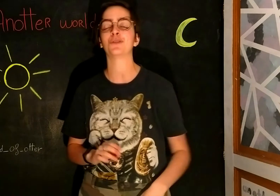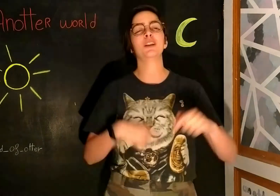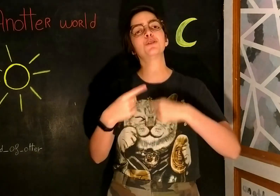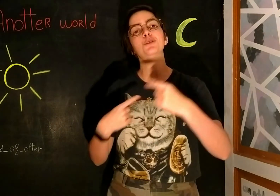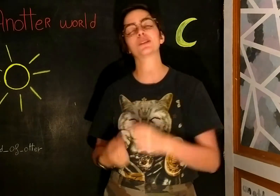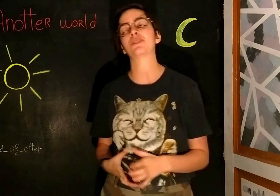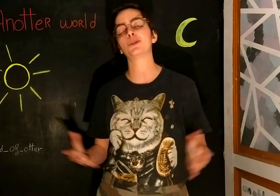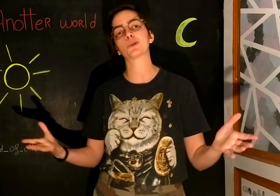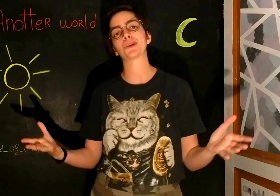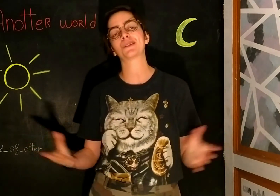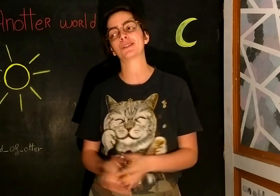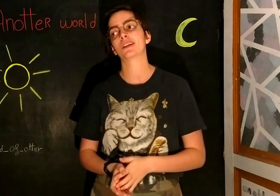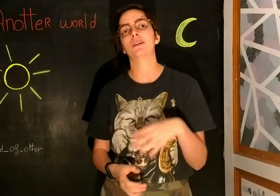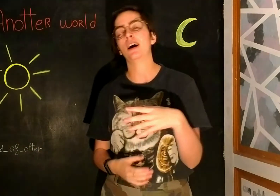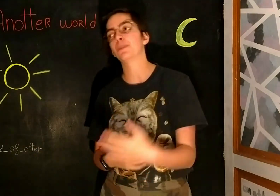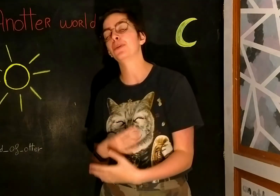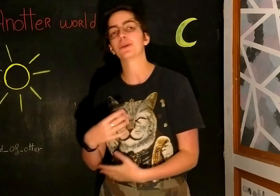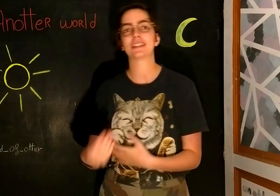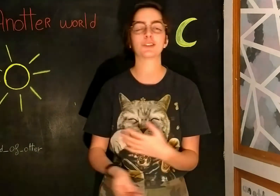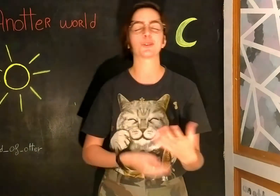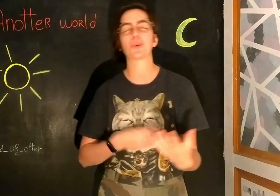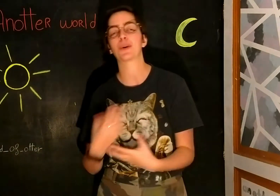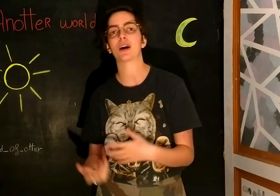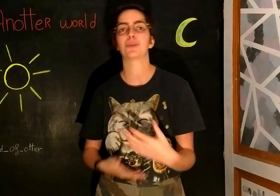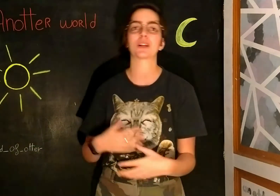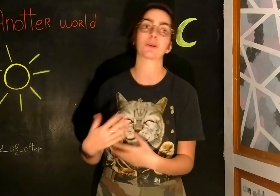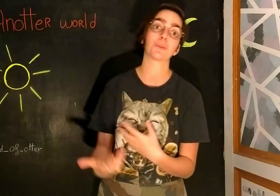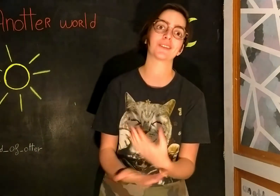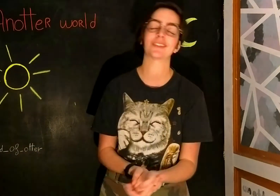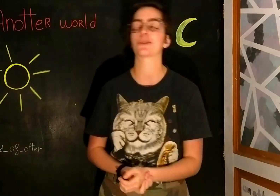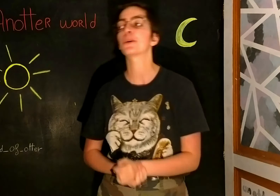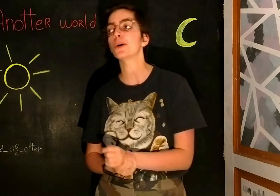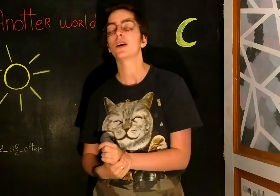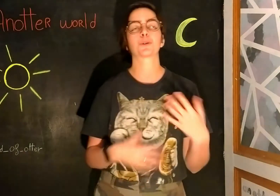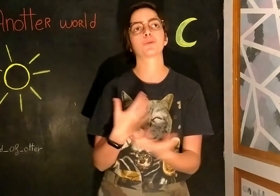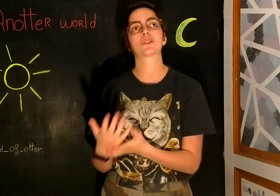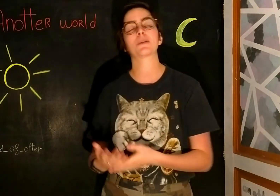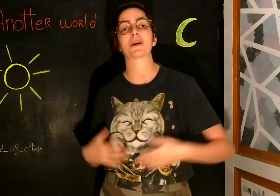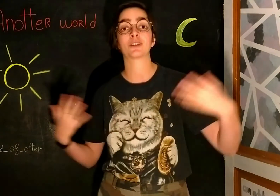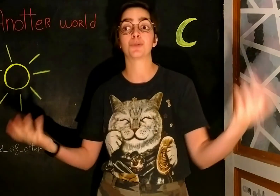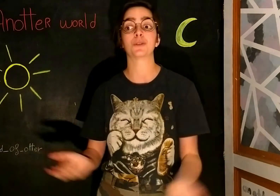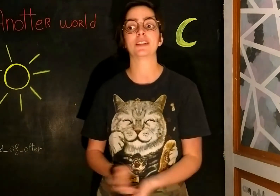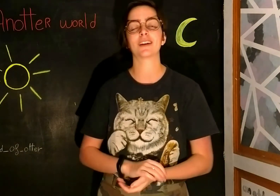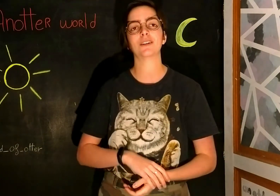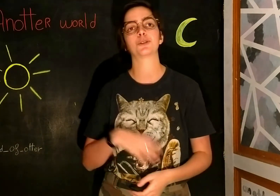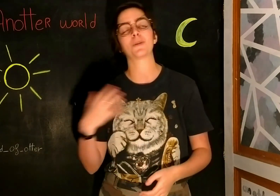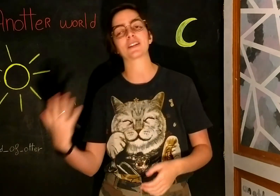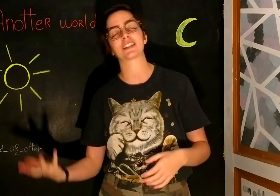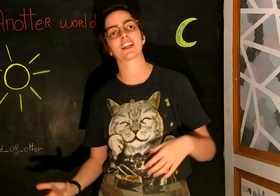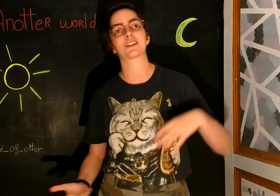'évolution de la vidéo compétence un peu aussi. te spoilerai un peu quelle compétence est en cours. Pour te montrer, par exemple, pour le dessin, je te partagerai